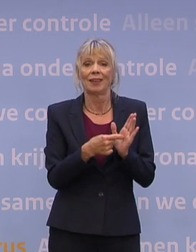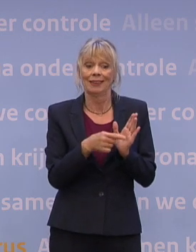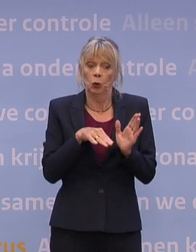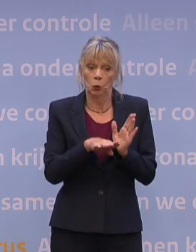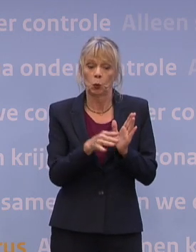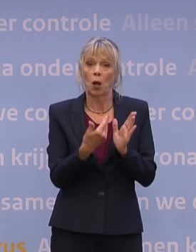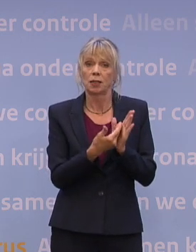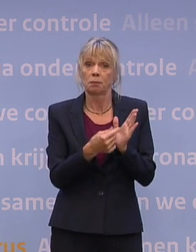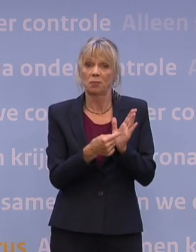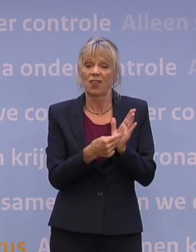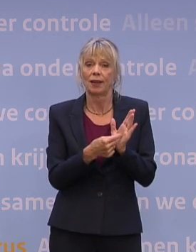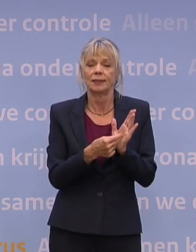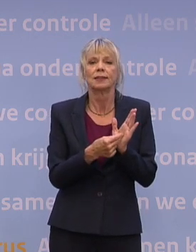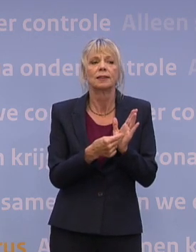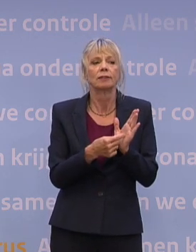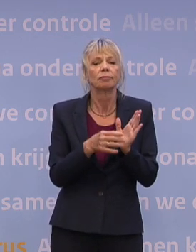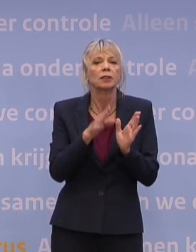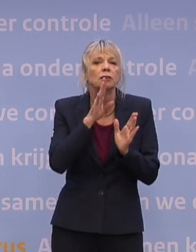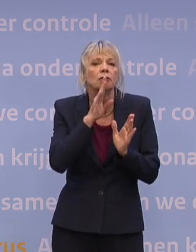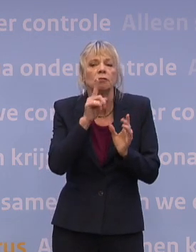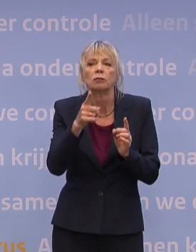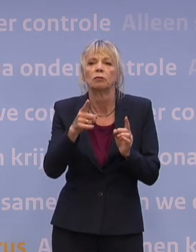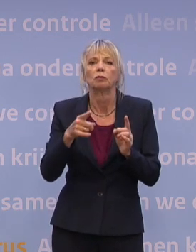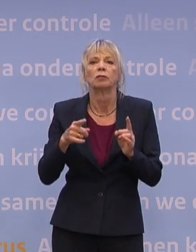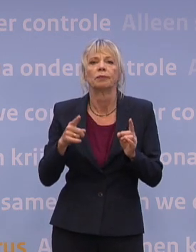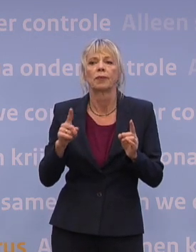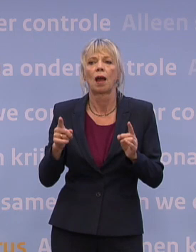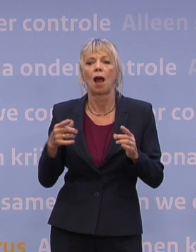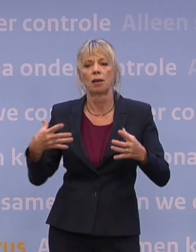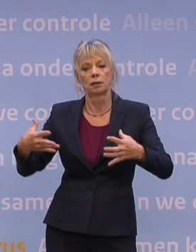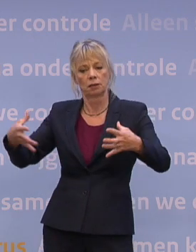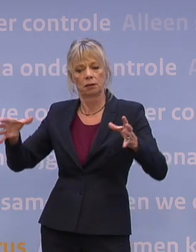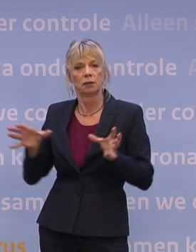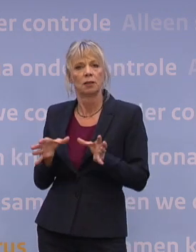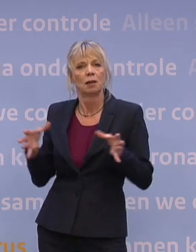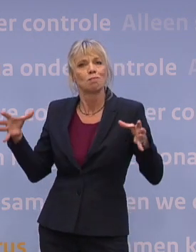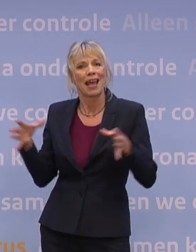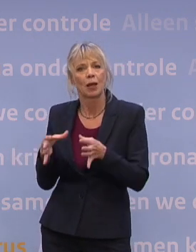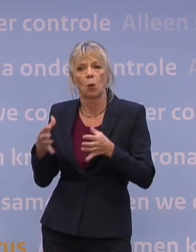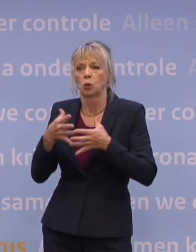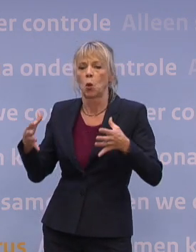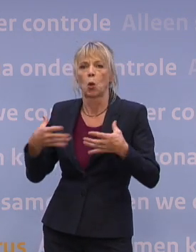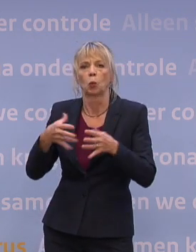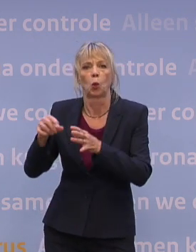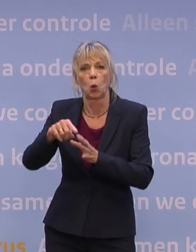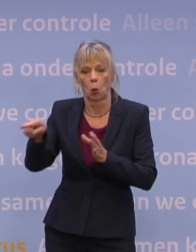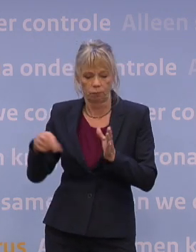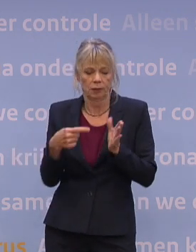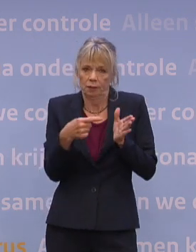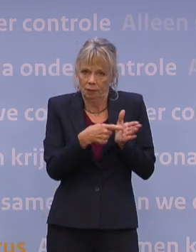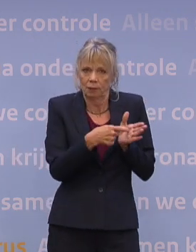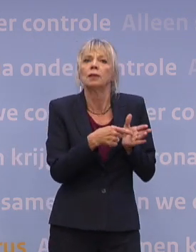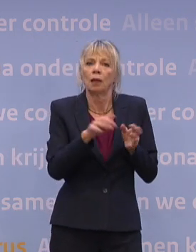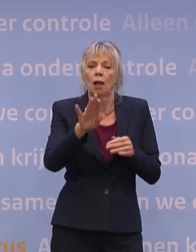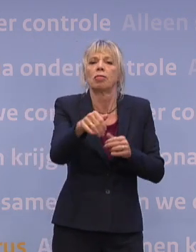eigenlijk weer in de situatie komt dat bijeenkomsten in grote groepen misschien wel niet verantwoord zijn. Dus dat toegangstesten hebben we sowieso ook paraat voor het najaar.